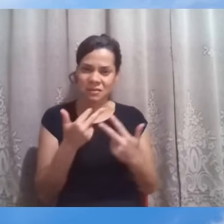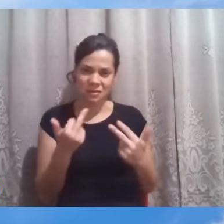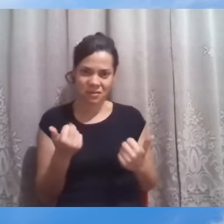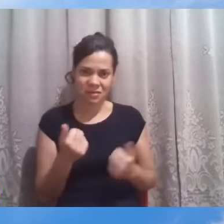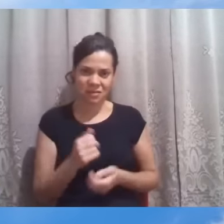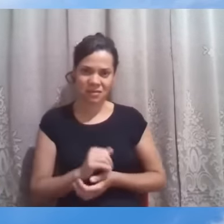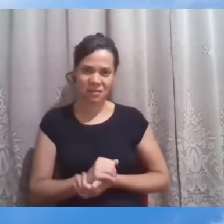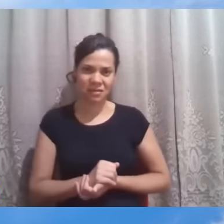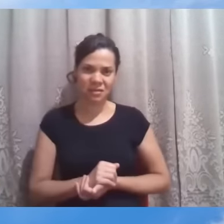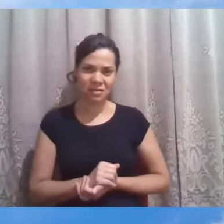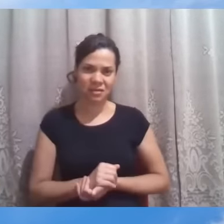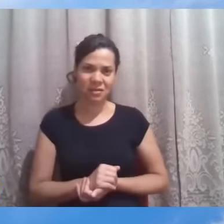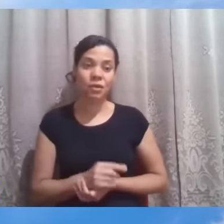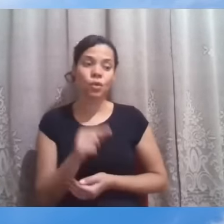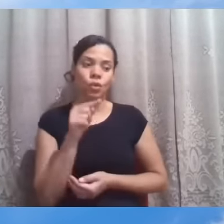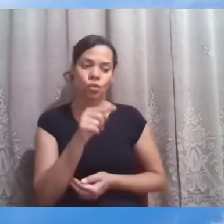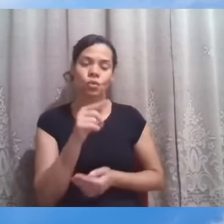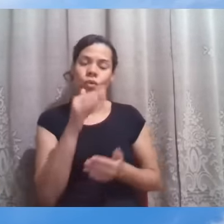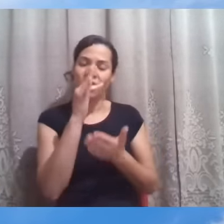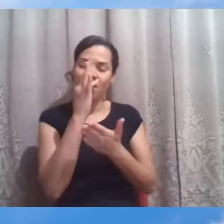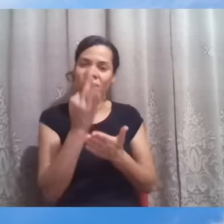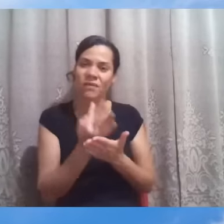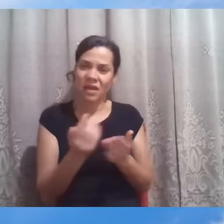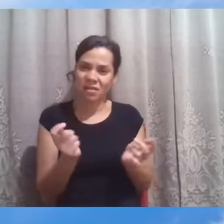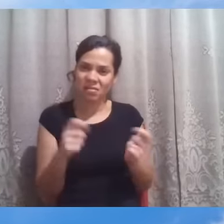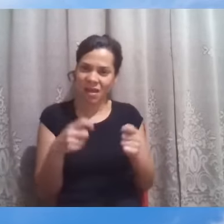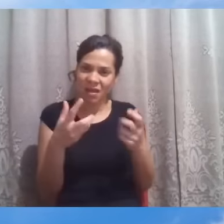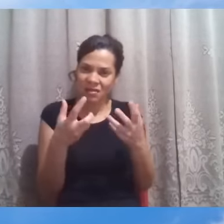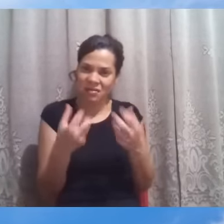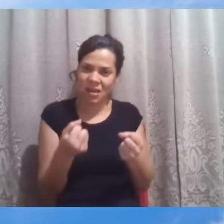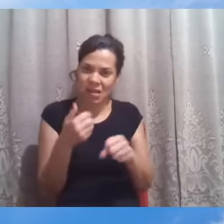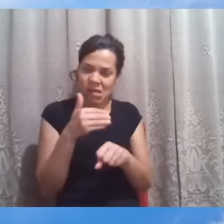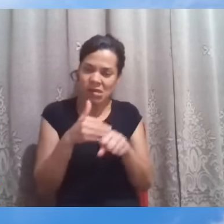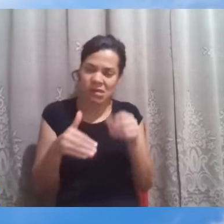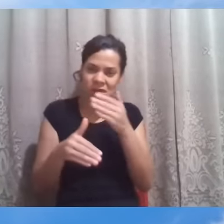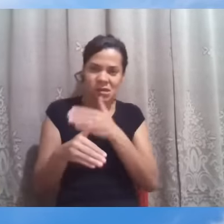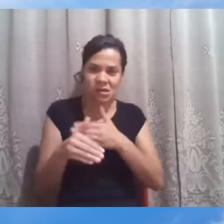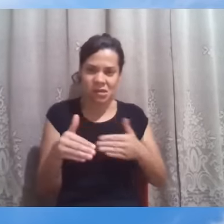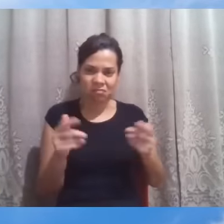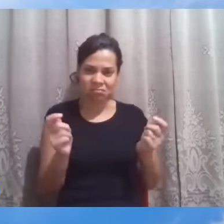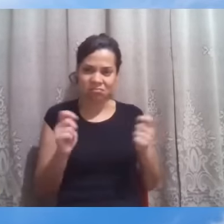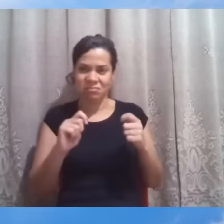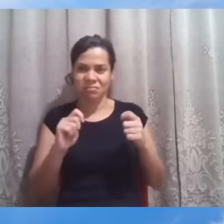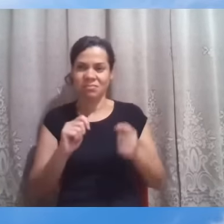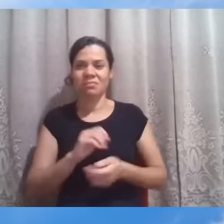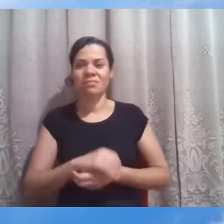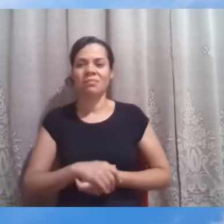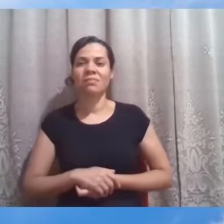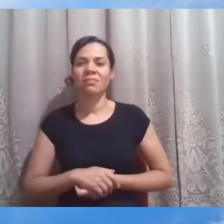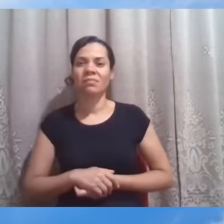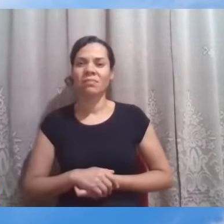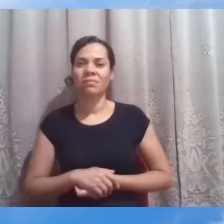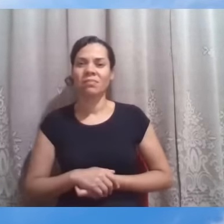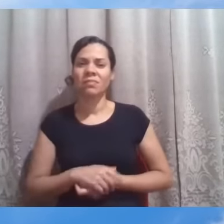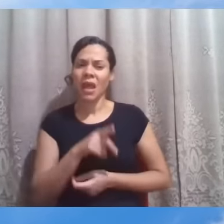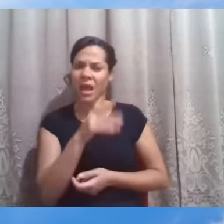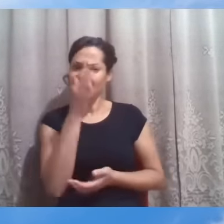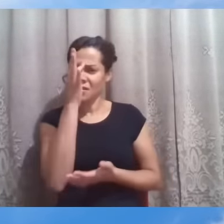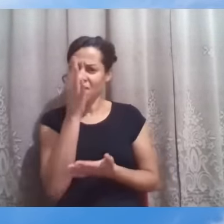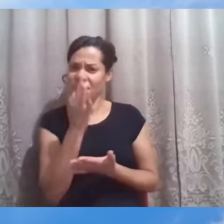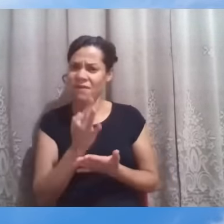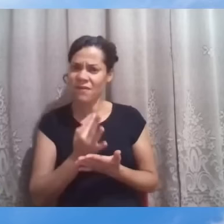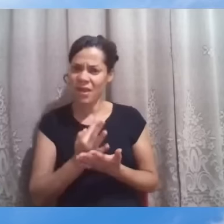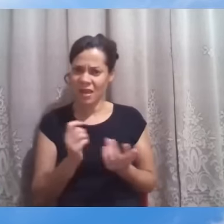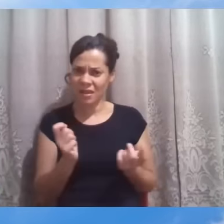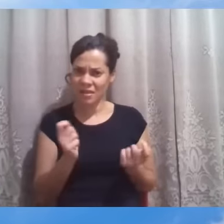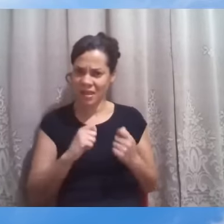a sua fé está disposta a suportar os arranhões? A sua fé está disposta a